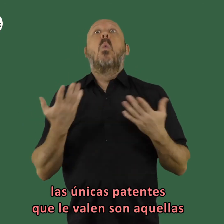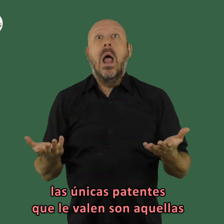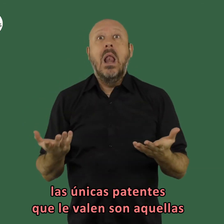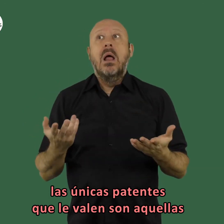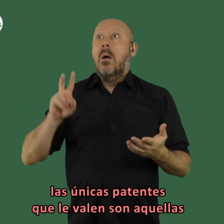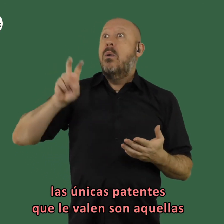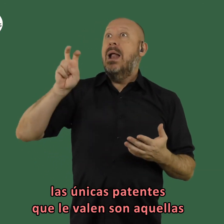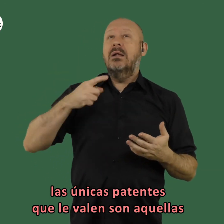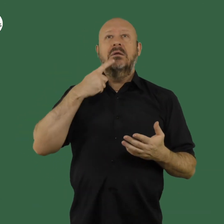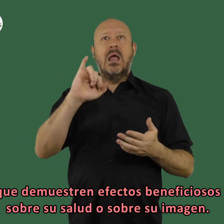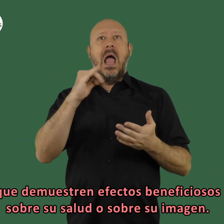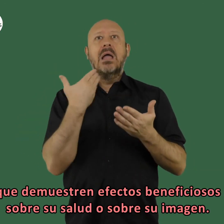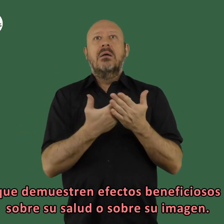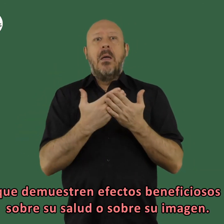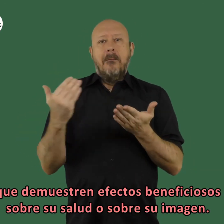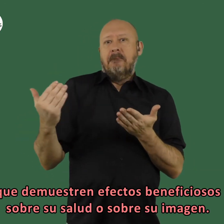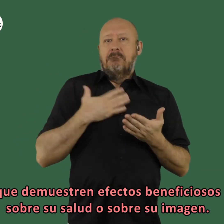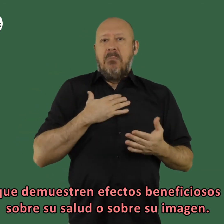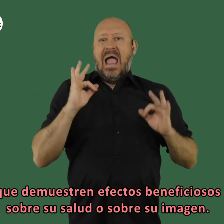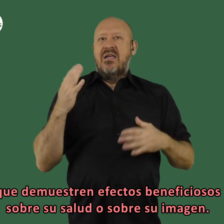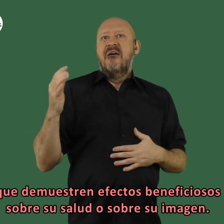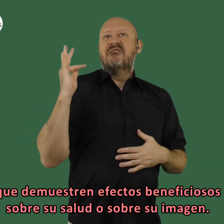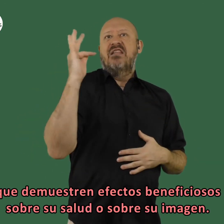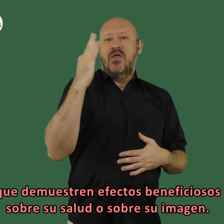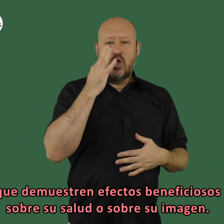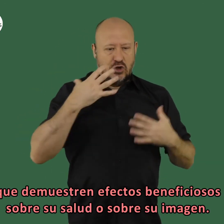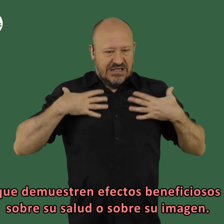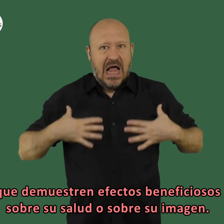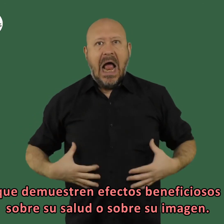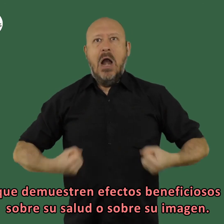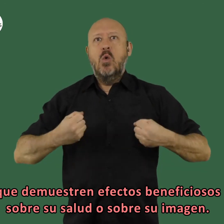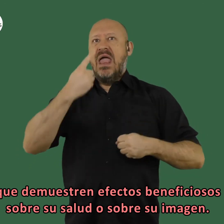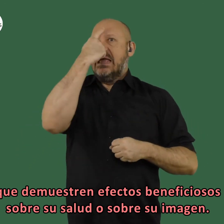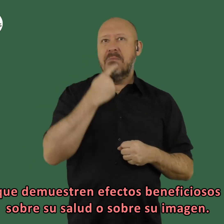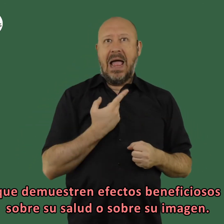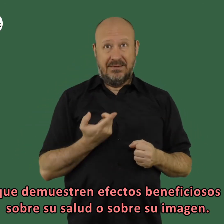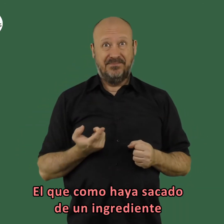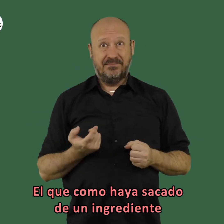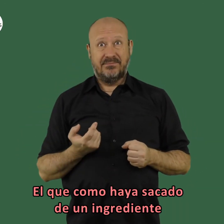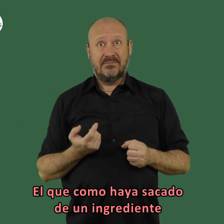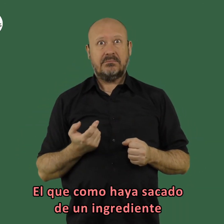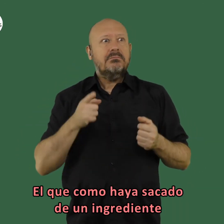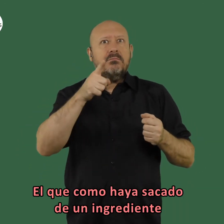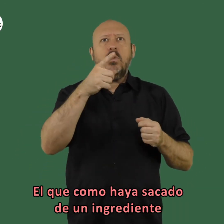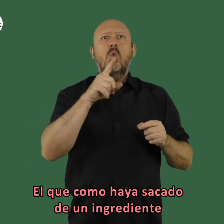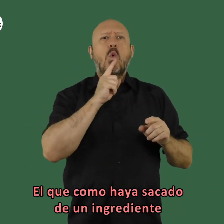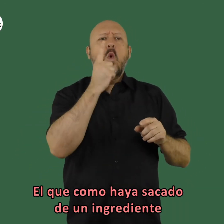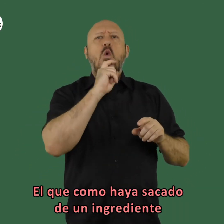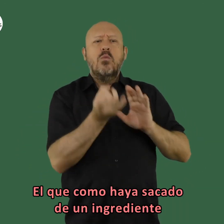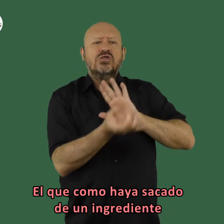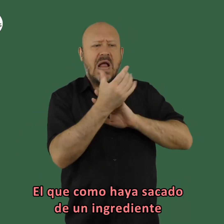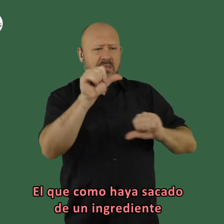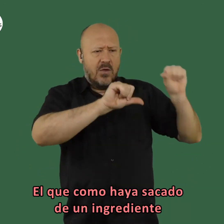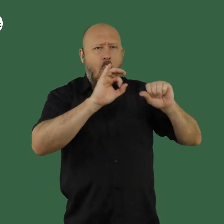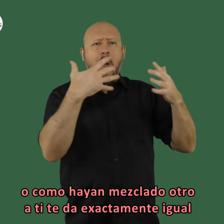patentes que le valen son aquellas que demuestren efectos beneficiosos sobre su salud o sobre su imagen el que como haya